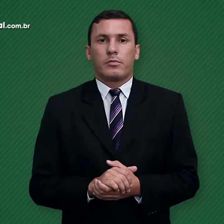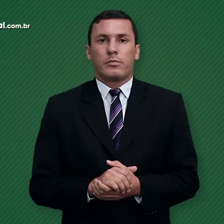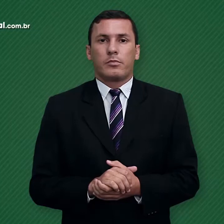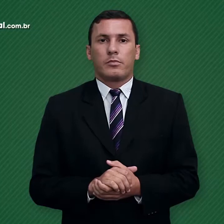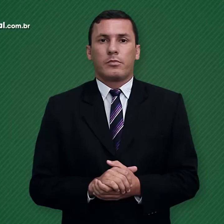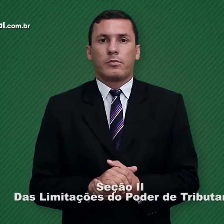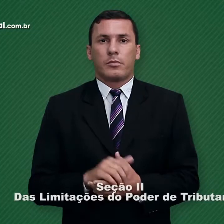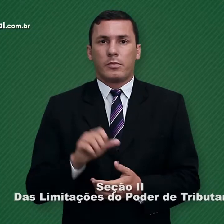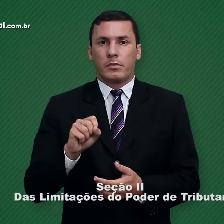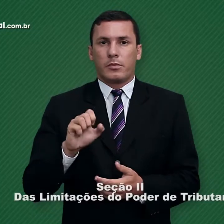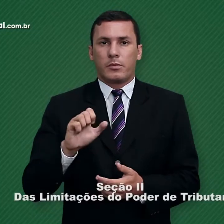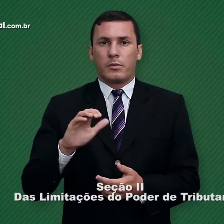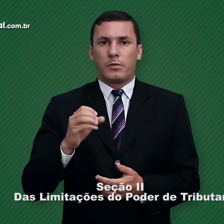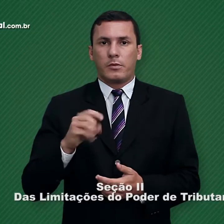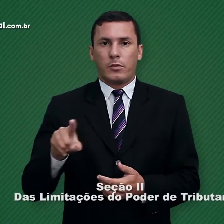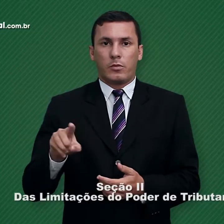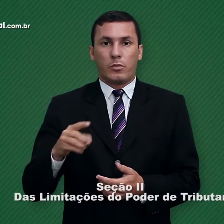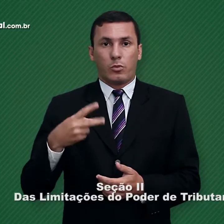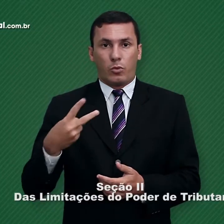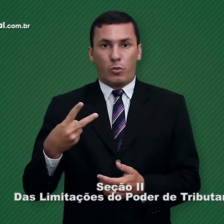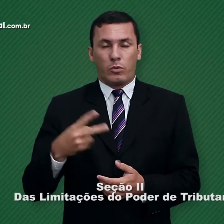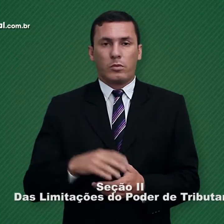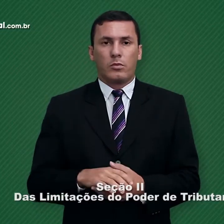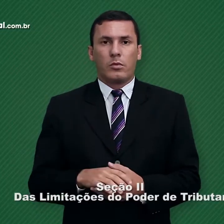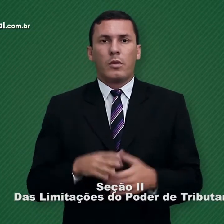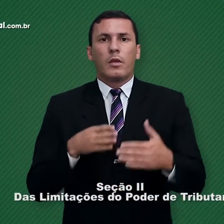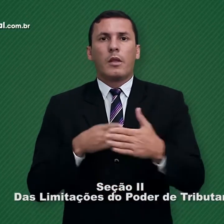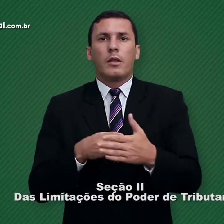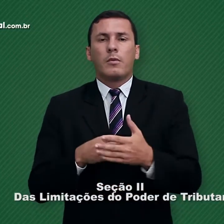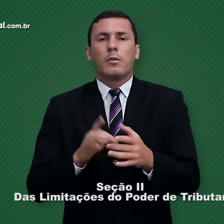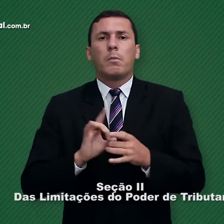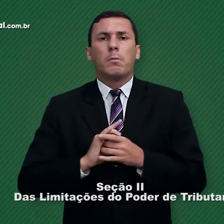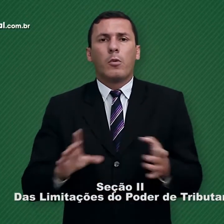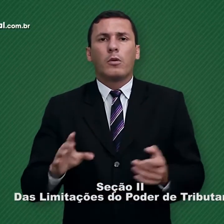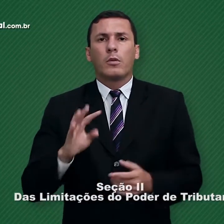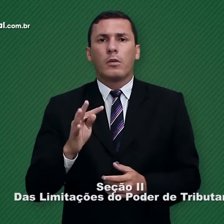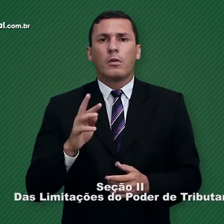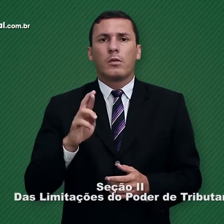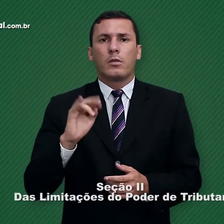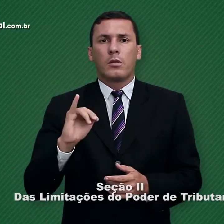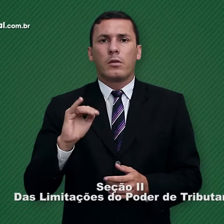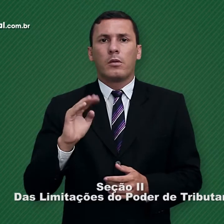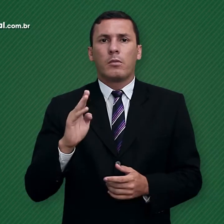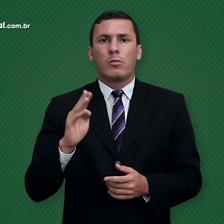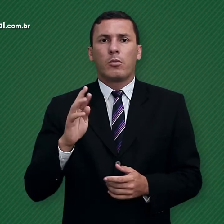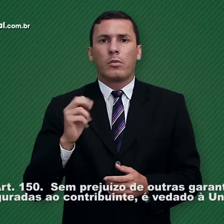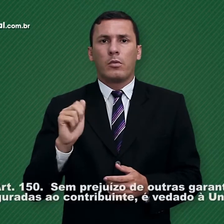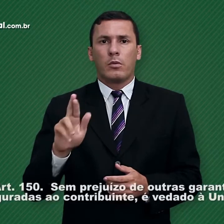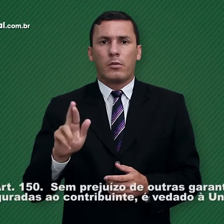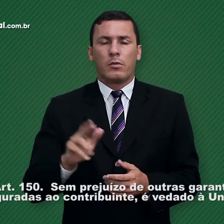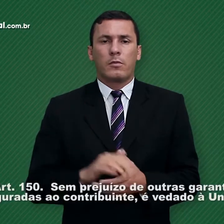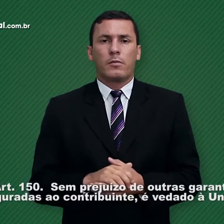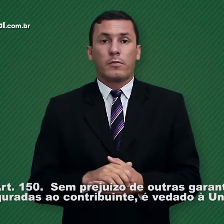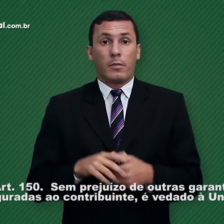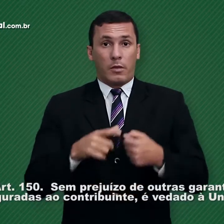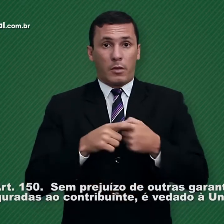Seção 2 Das Limitações do Poder de Tributar Artigo 150.